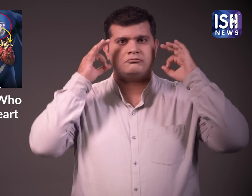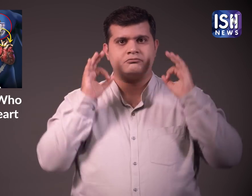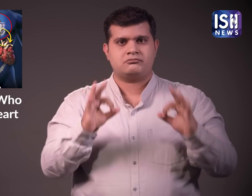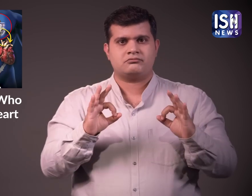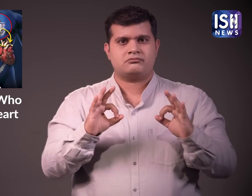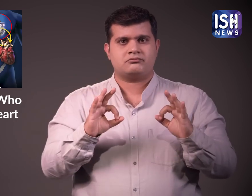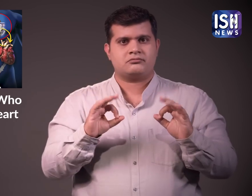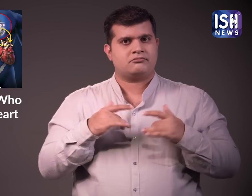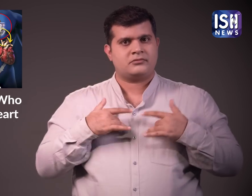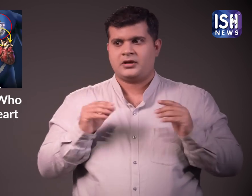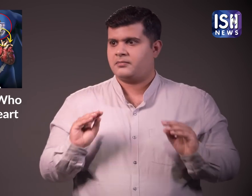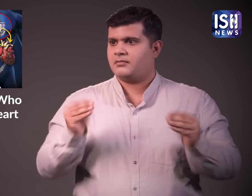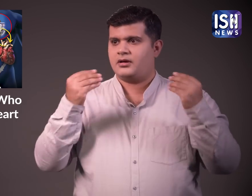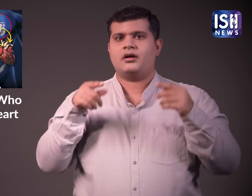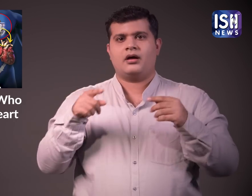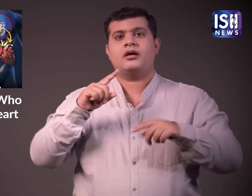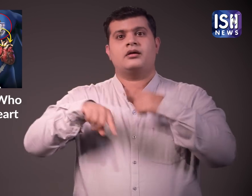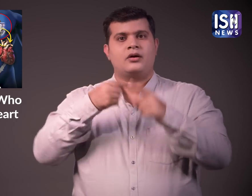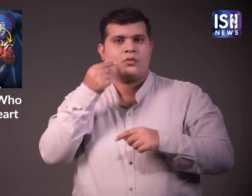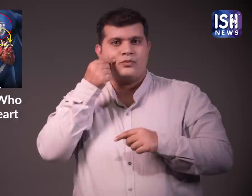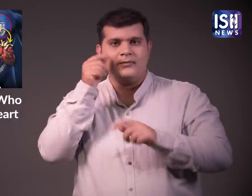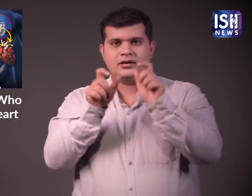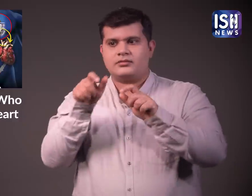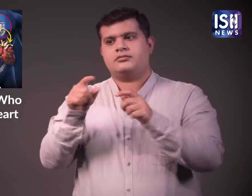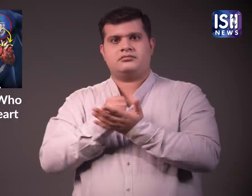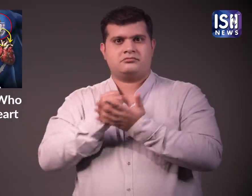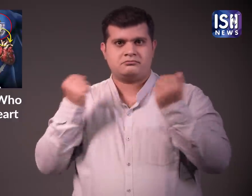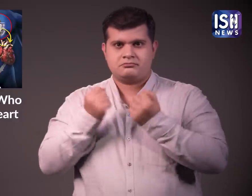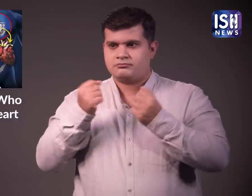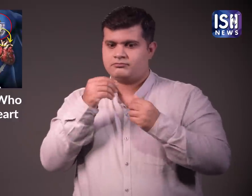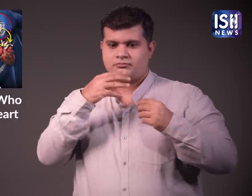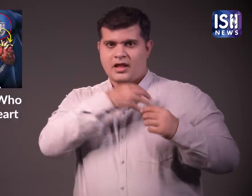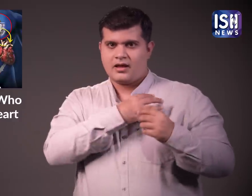कॉन और डॉक्टर फ्रेजर ने मानो प्रोलेक्शन में प्रगति की